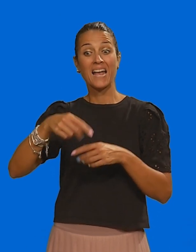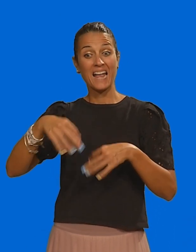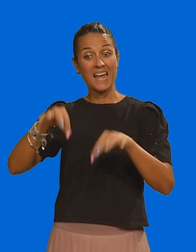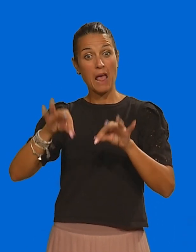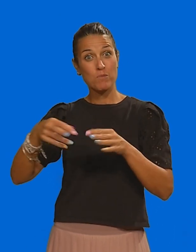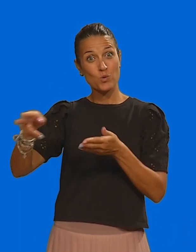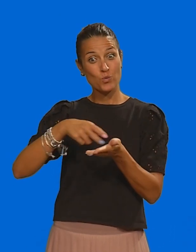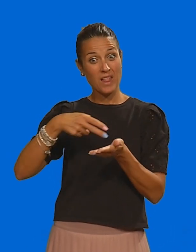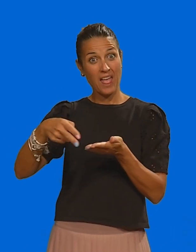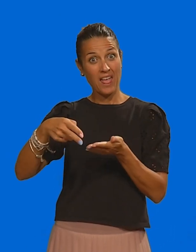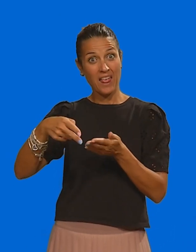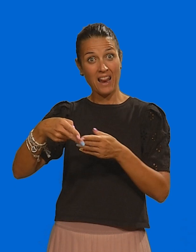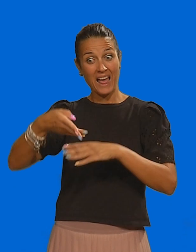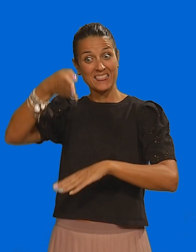dividere una creppo in due porzioni.